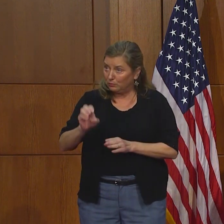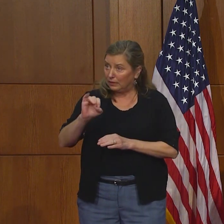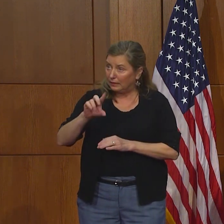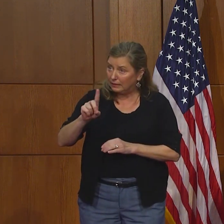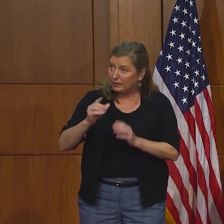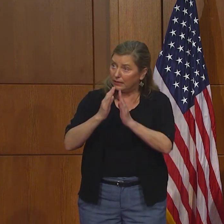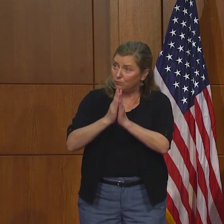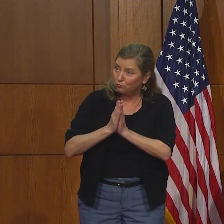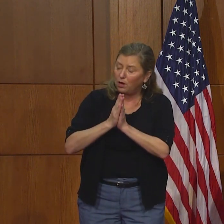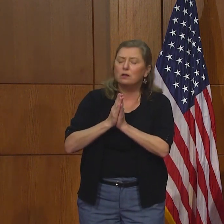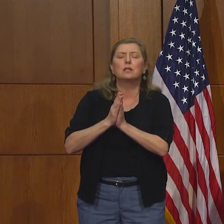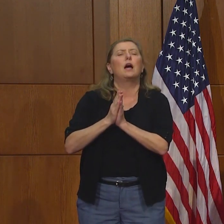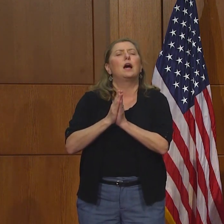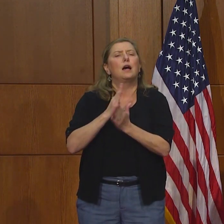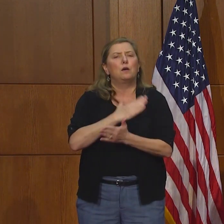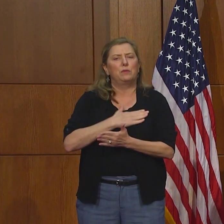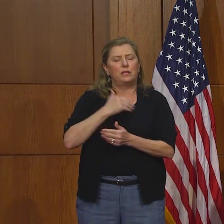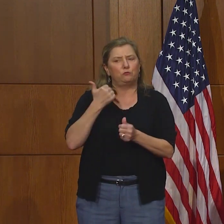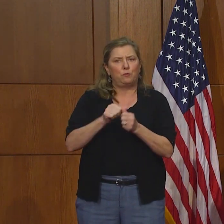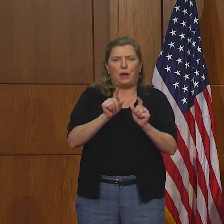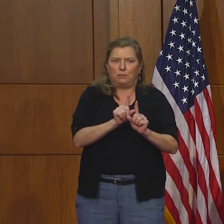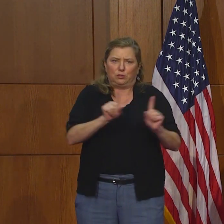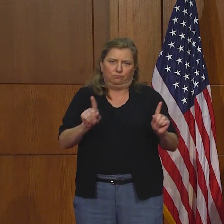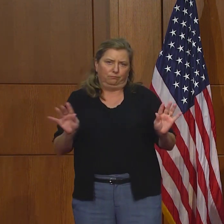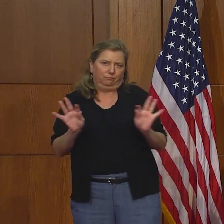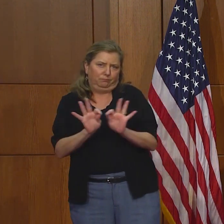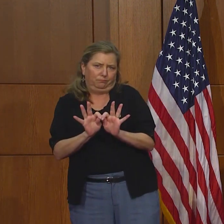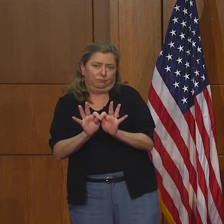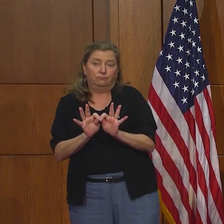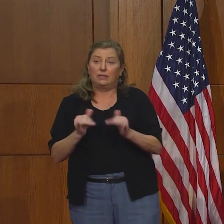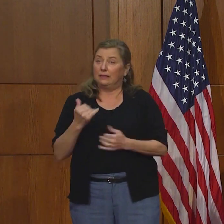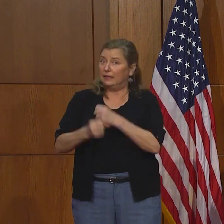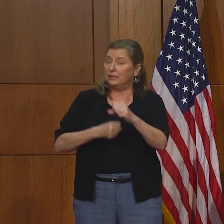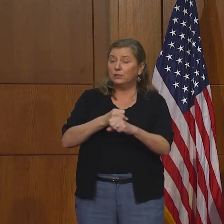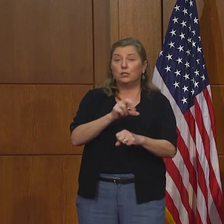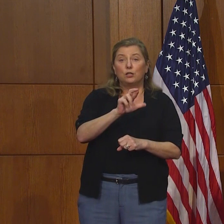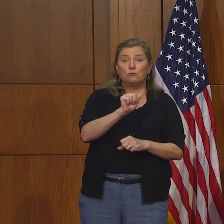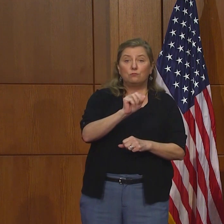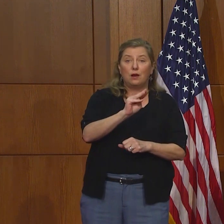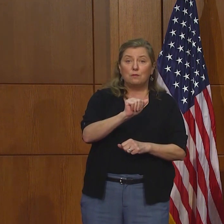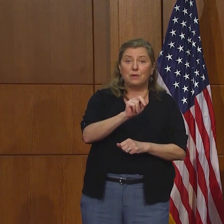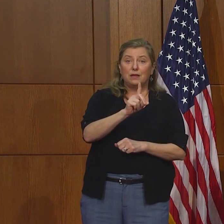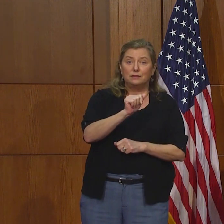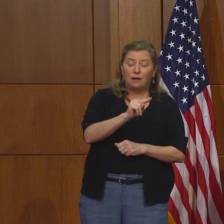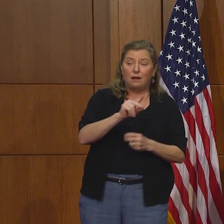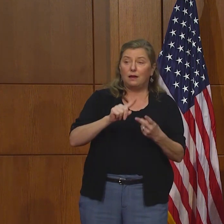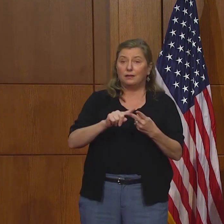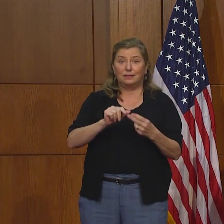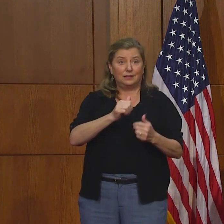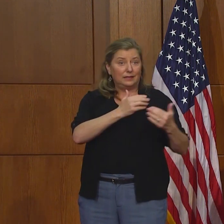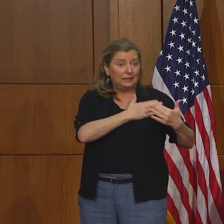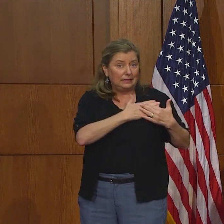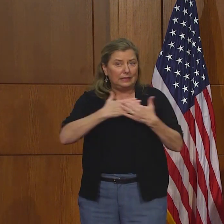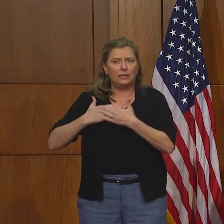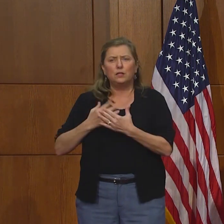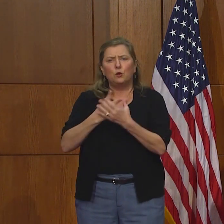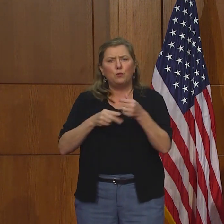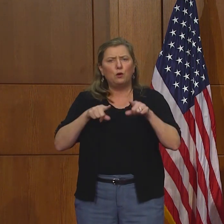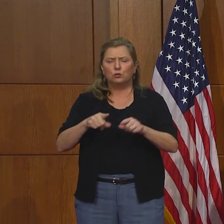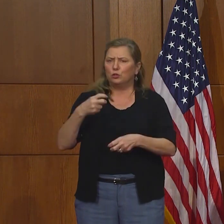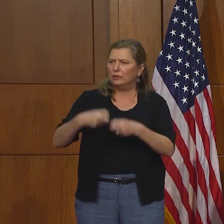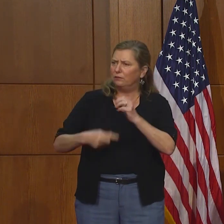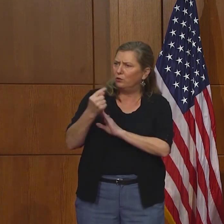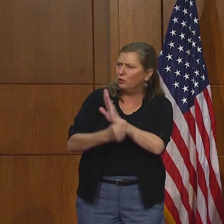conservar la distancia social. Este año, el ramadán y el eve